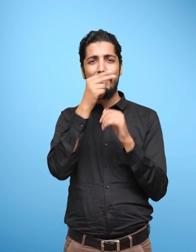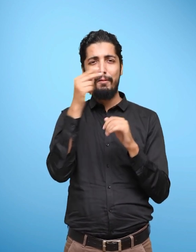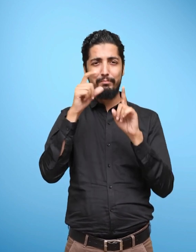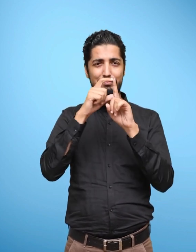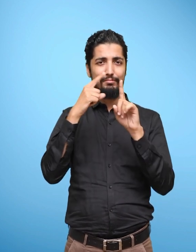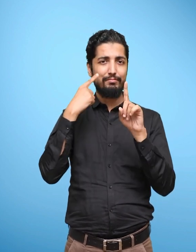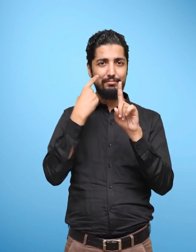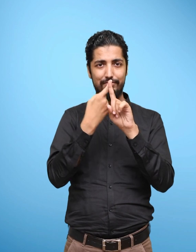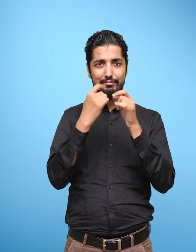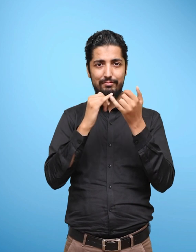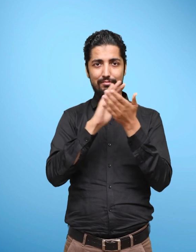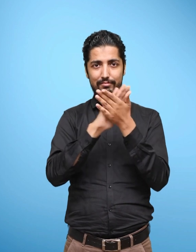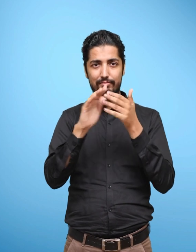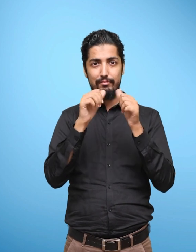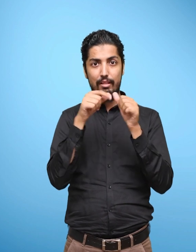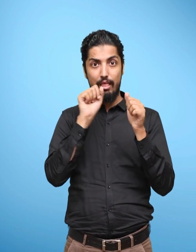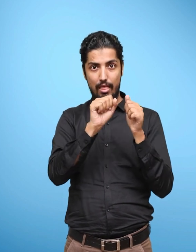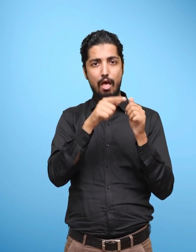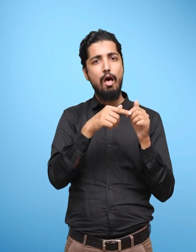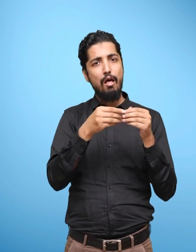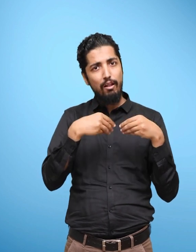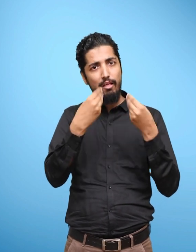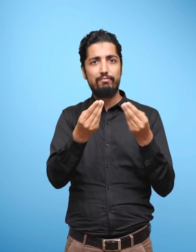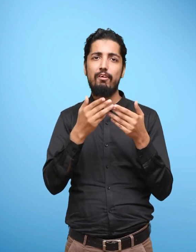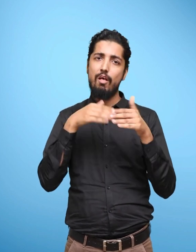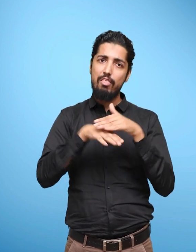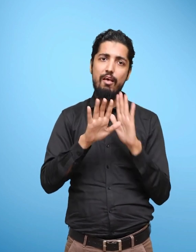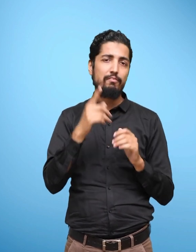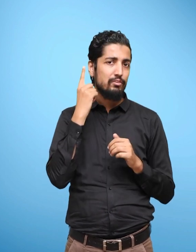This textbook Is not The only Source Of learning